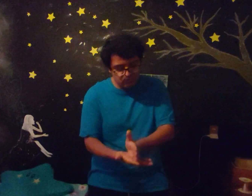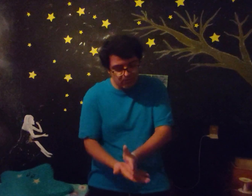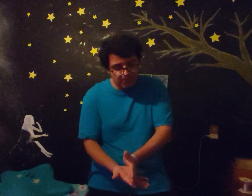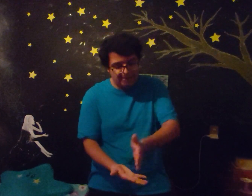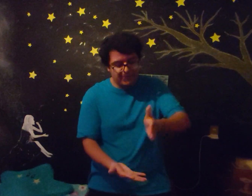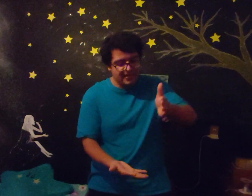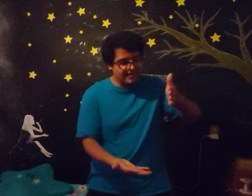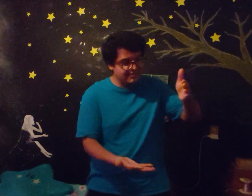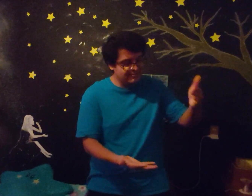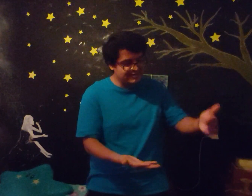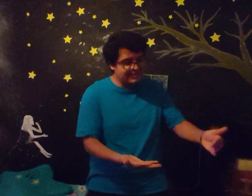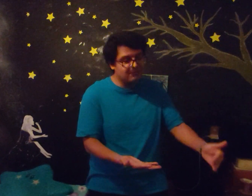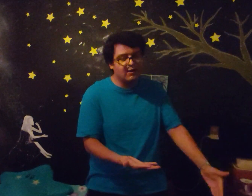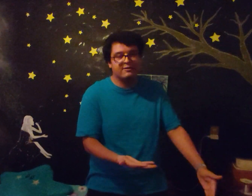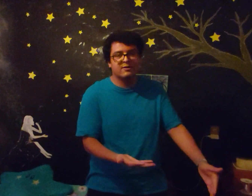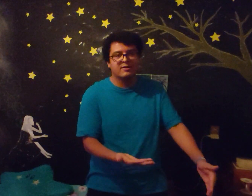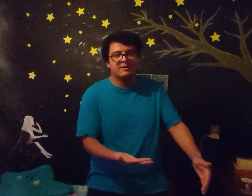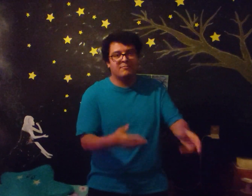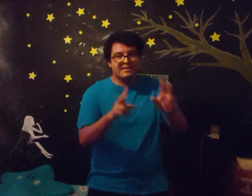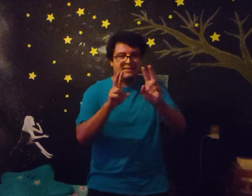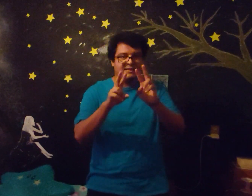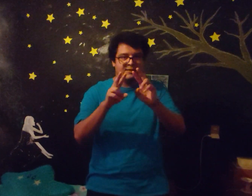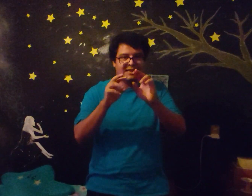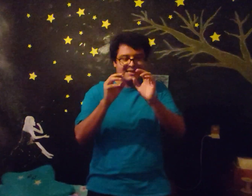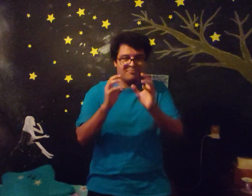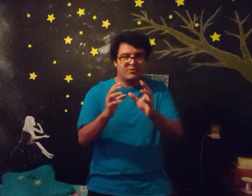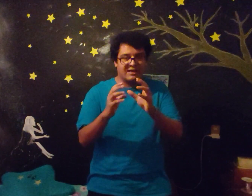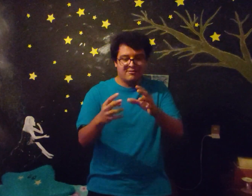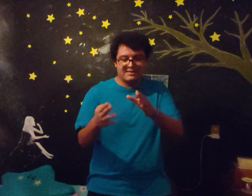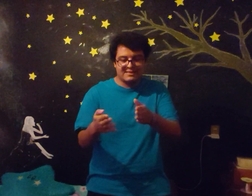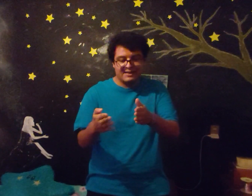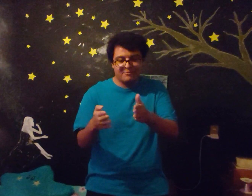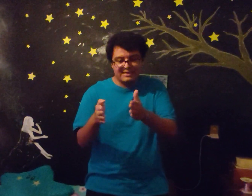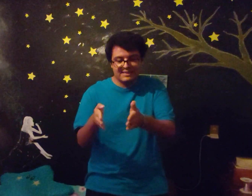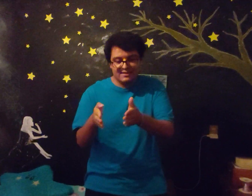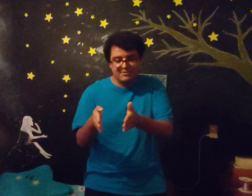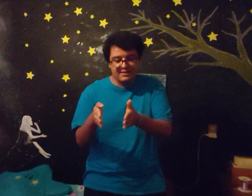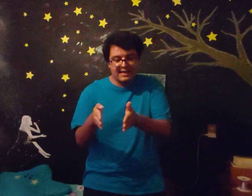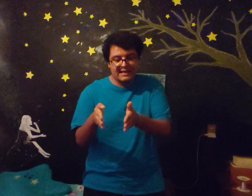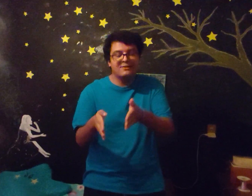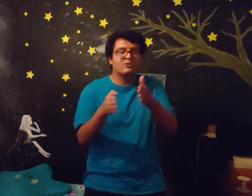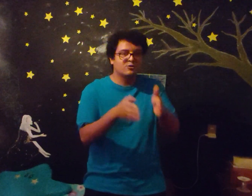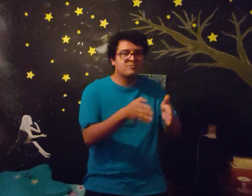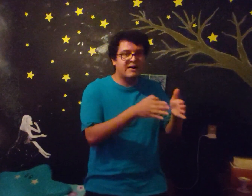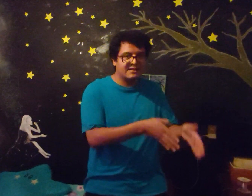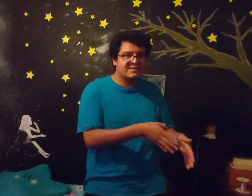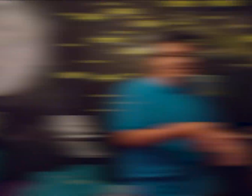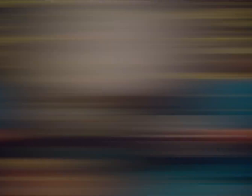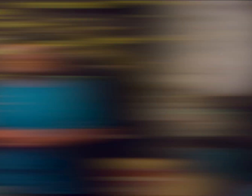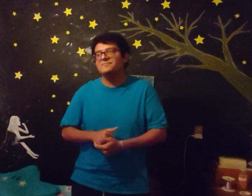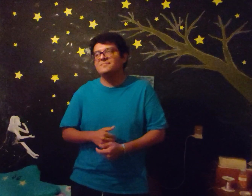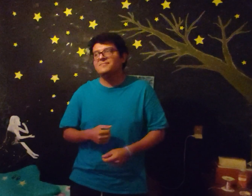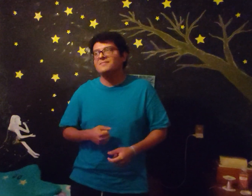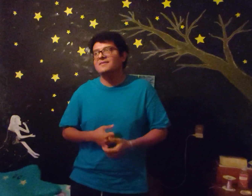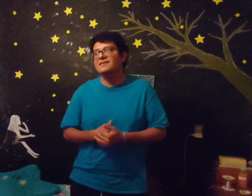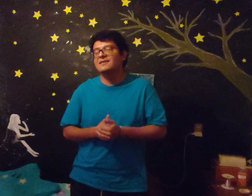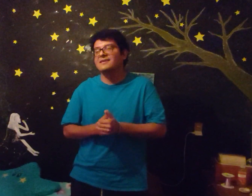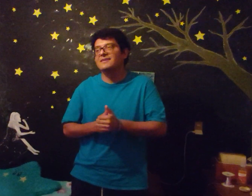nuevo mapa y ya ese va a ser el 4 Va a ser, la temporada va a estar dividida en dos partes ¿Qué es lo que más